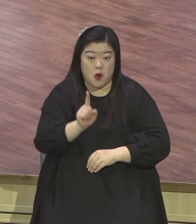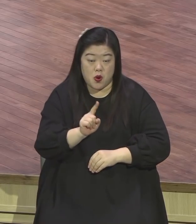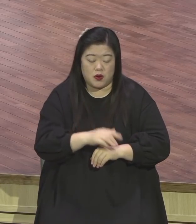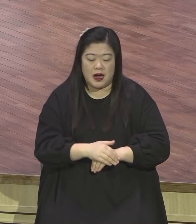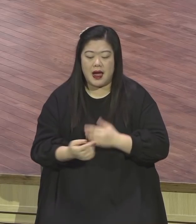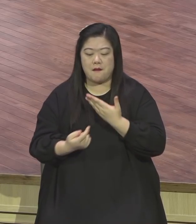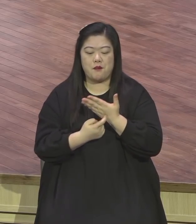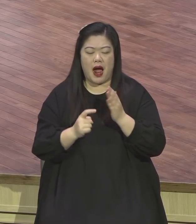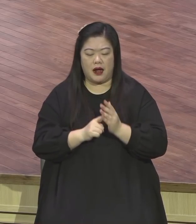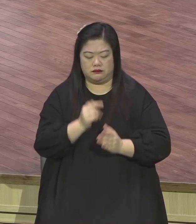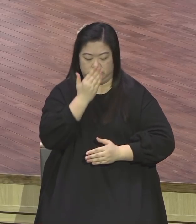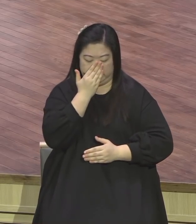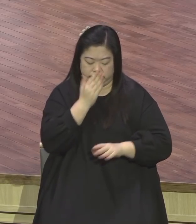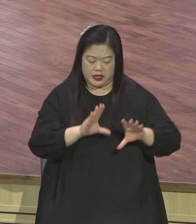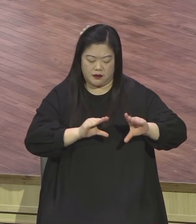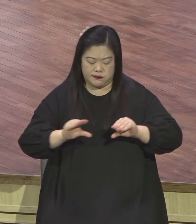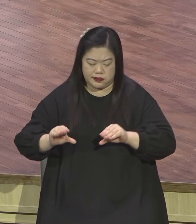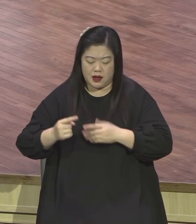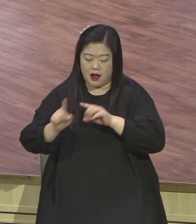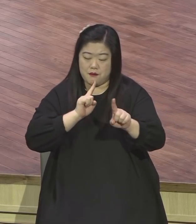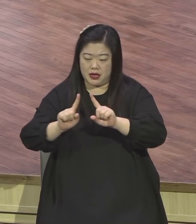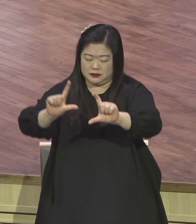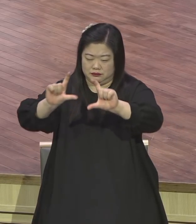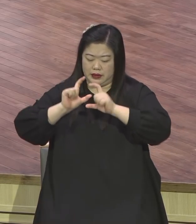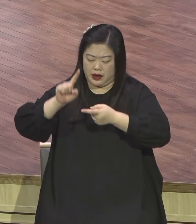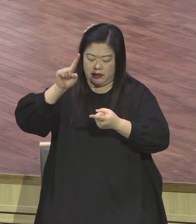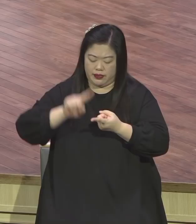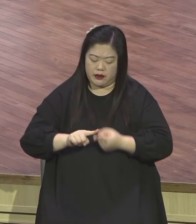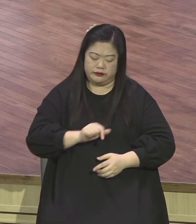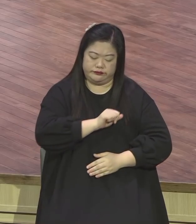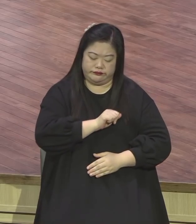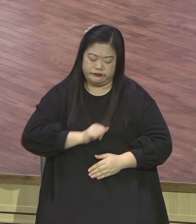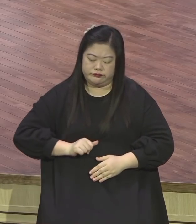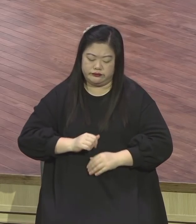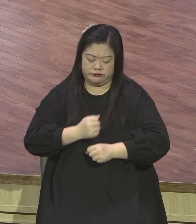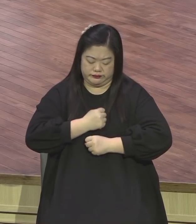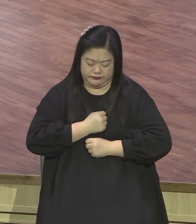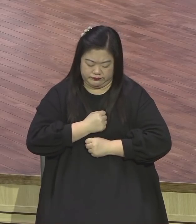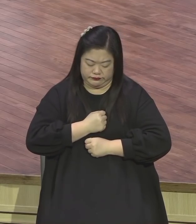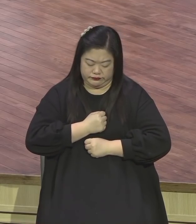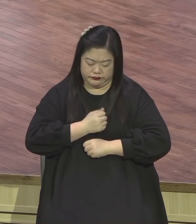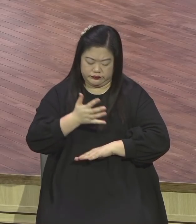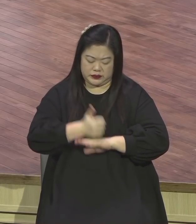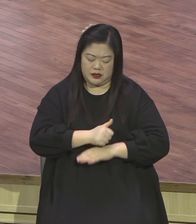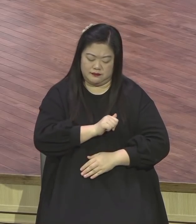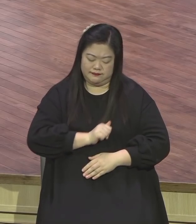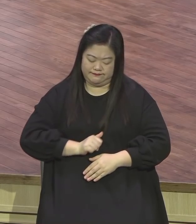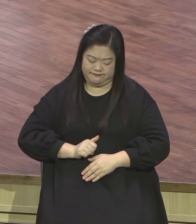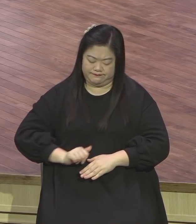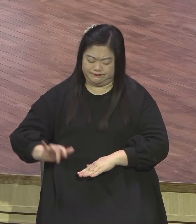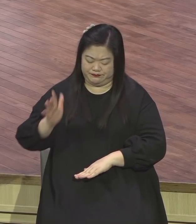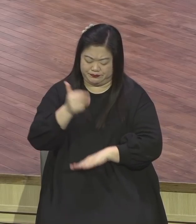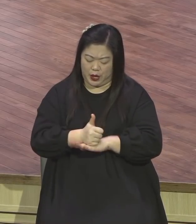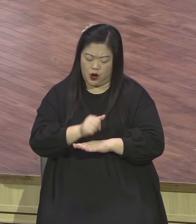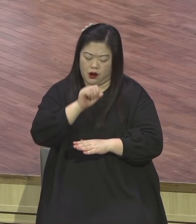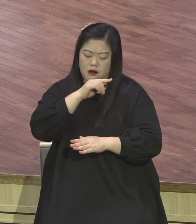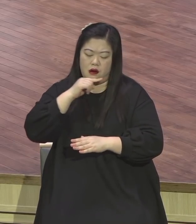마음으로 말씀을 듣고 지켜 인내로 결실하는 자니 좋은 땅 곧